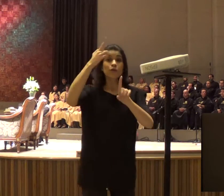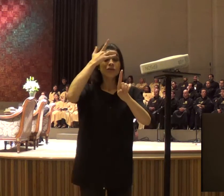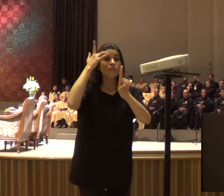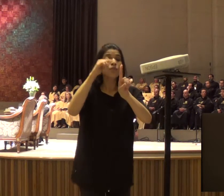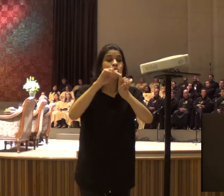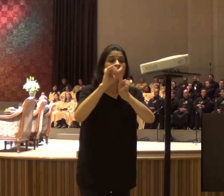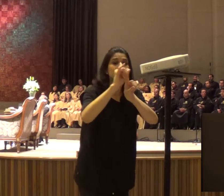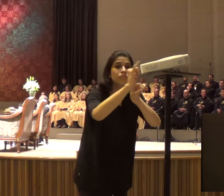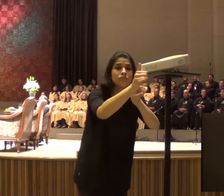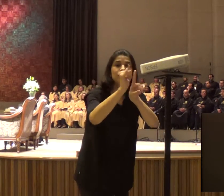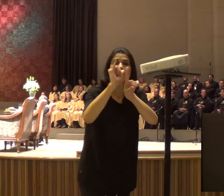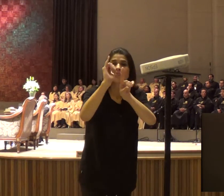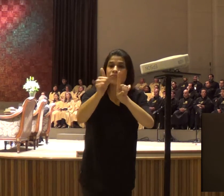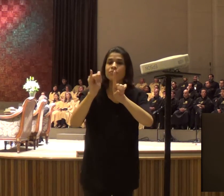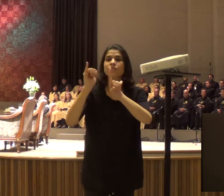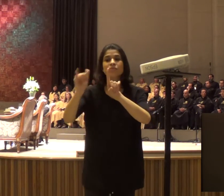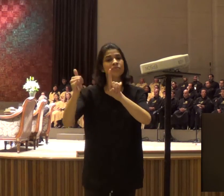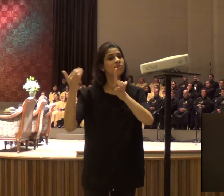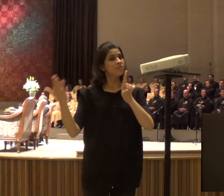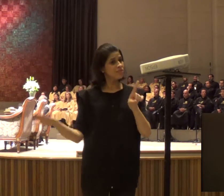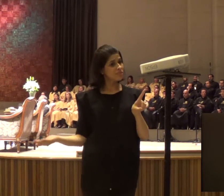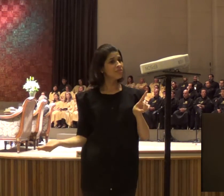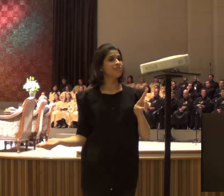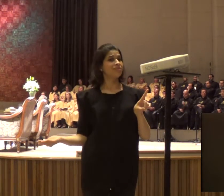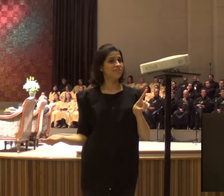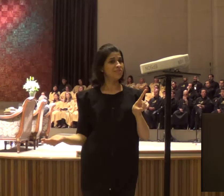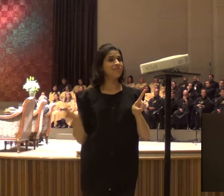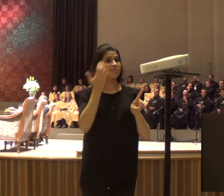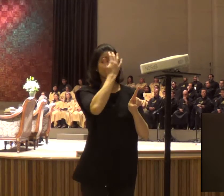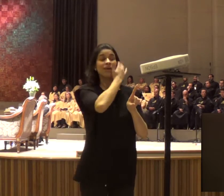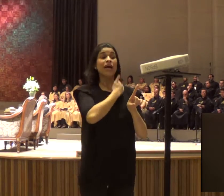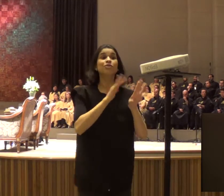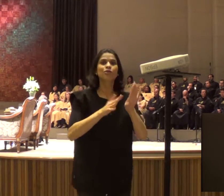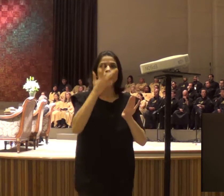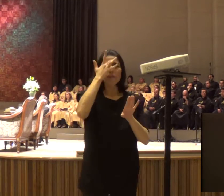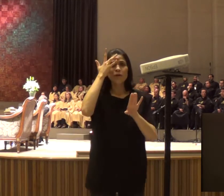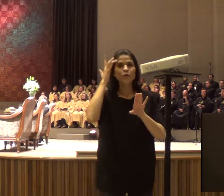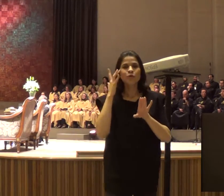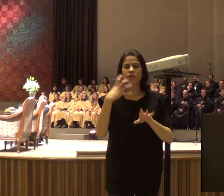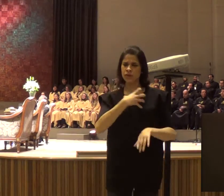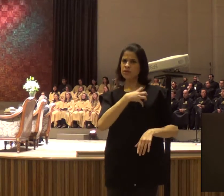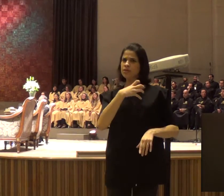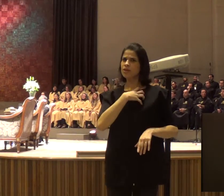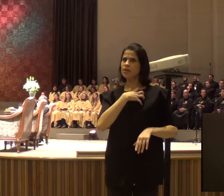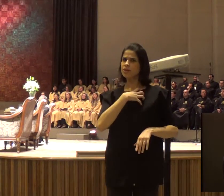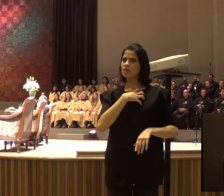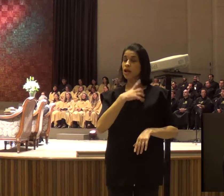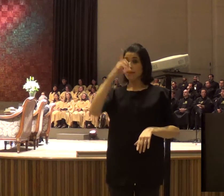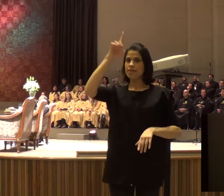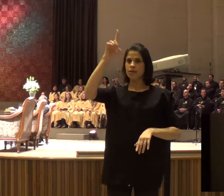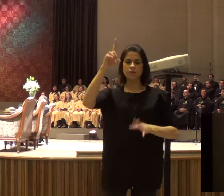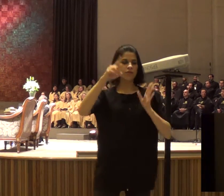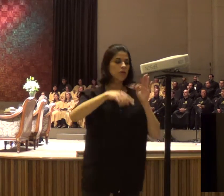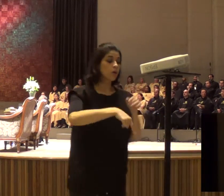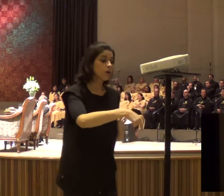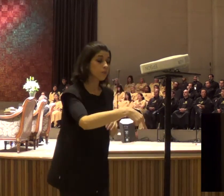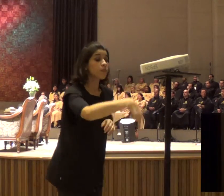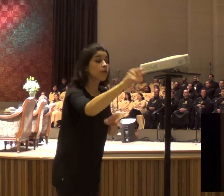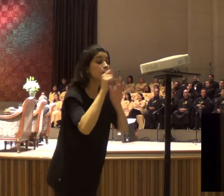mensagem, usa alguém que está no meio do caminho, e de repente, aquela palavra vem direto